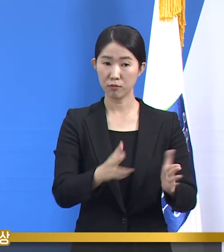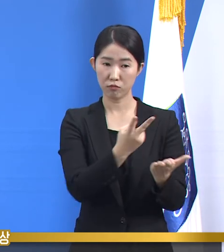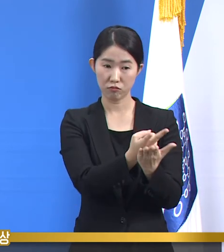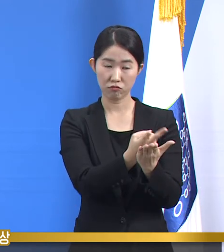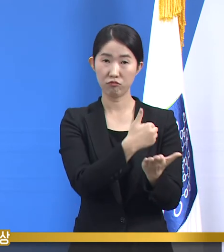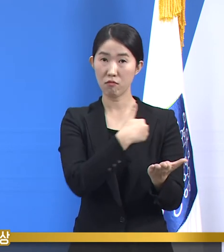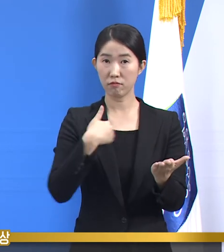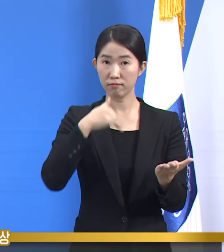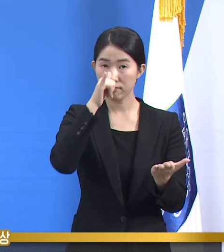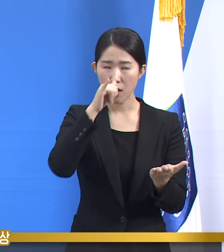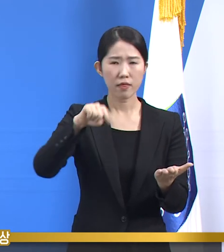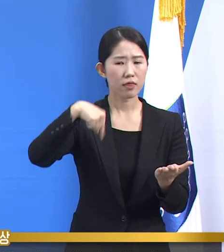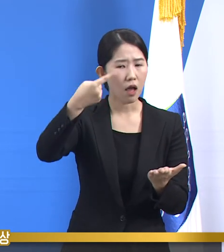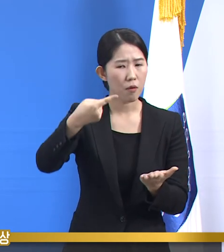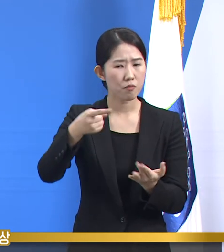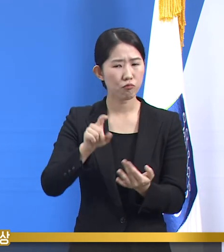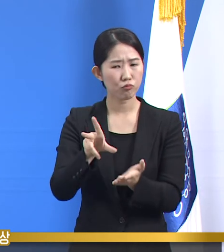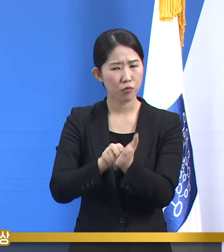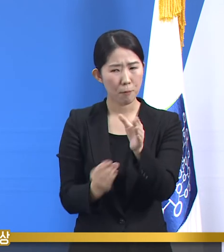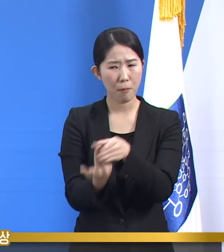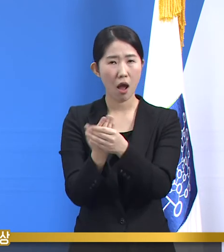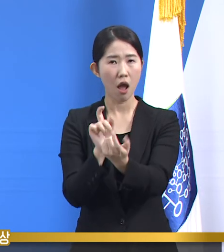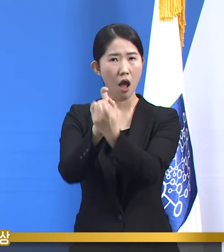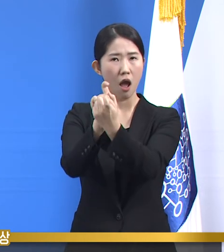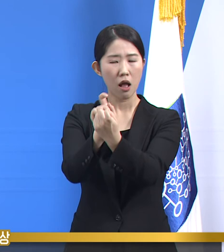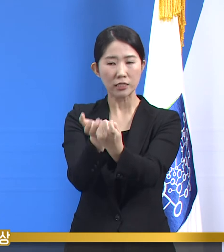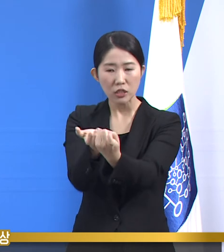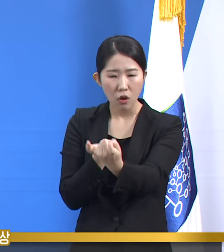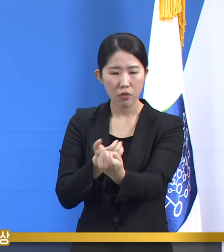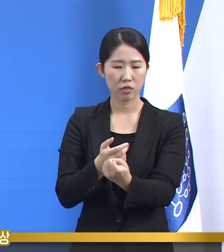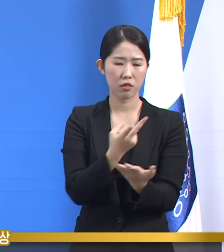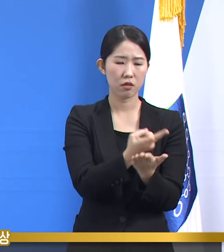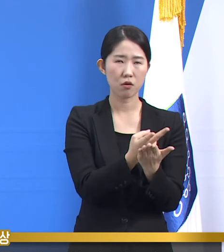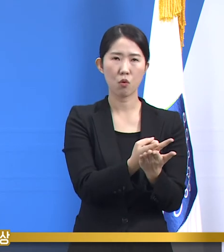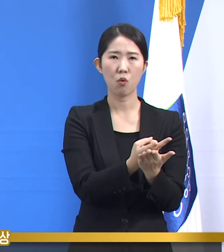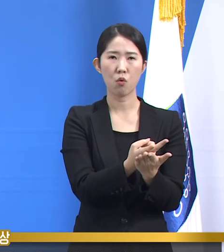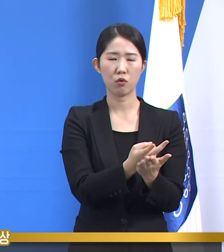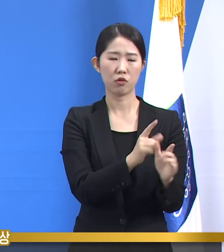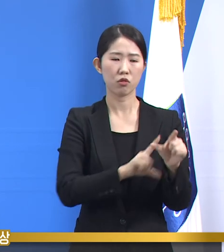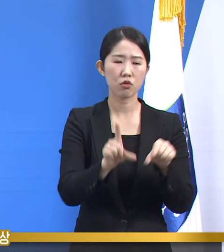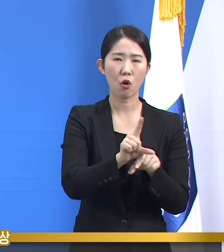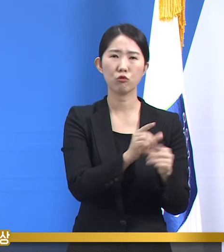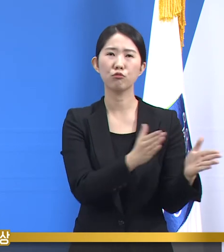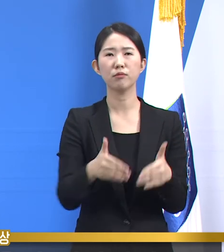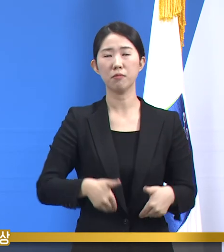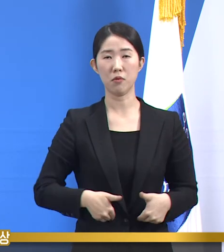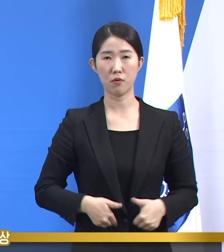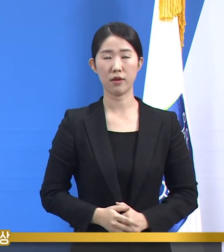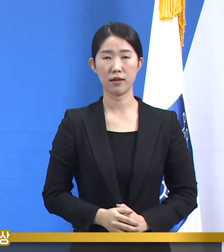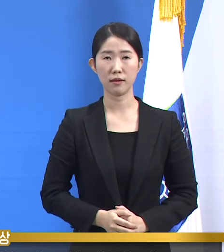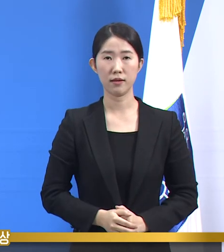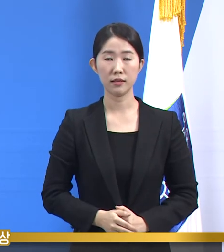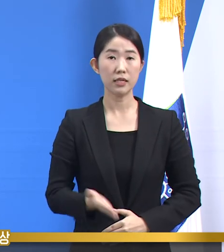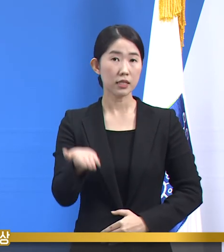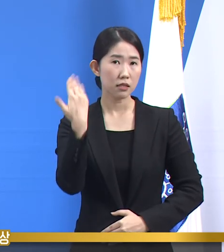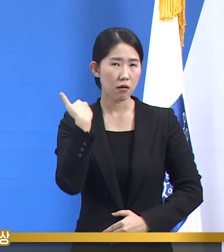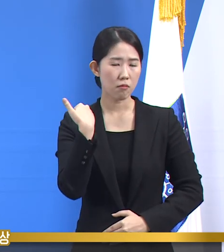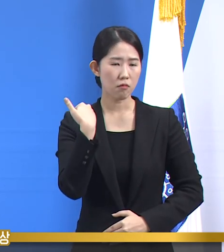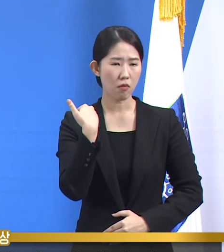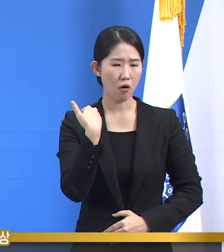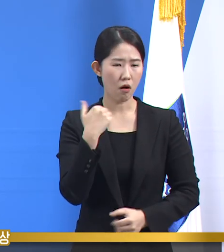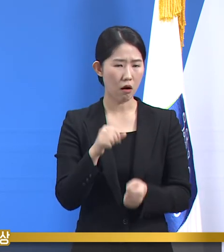파도를 대비하여 치료 병상을 더 확보해 내는 일입니다. 힘겨웠던 집단 감염 시설 방역 대응에서